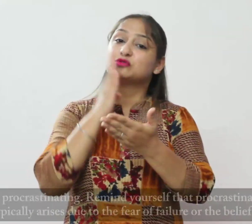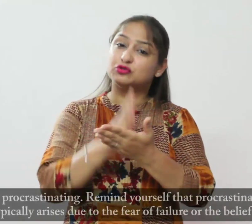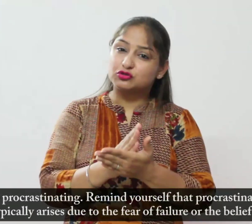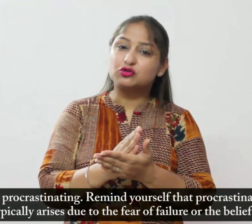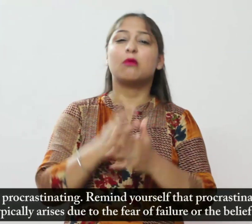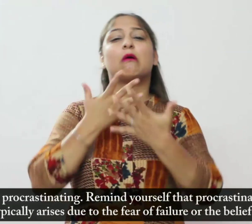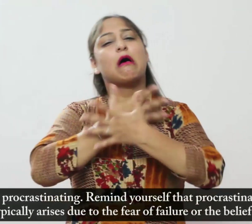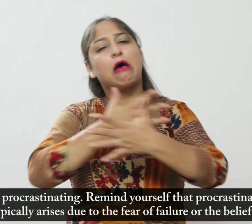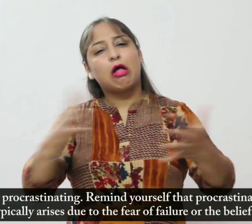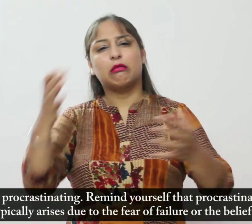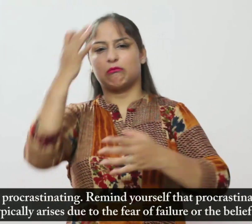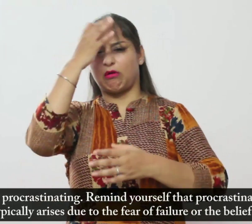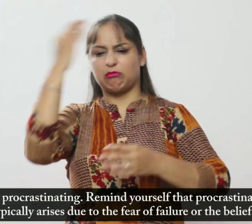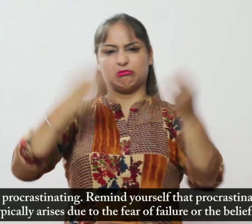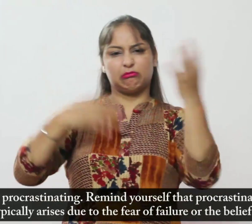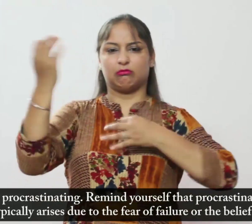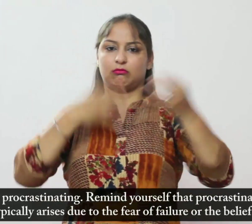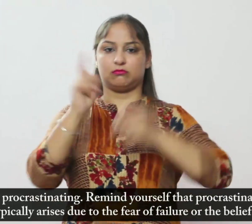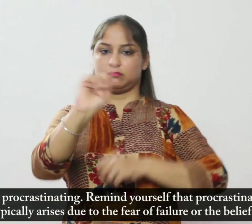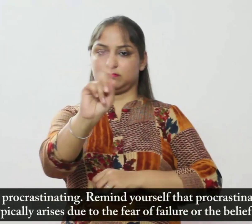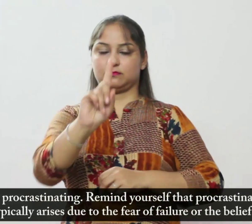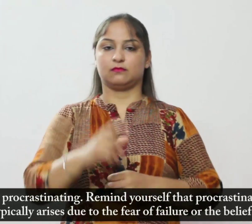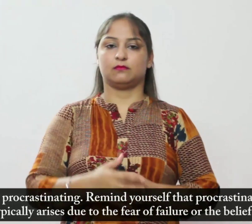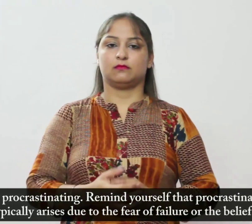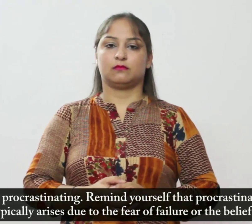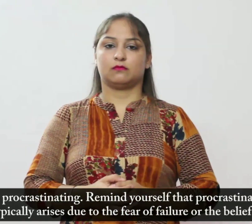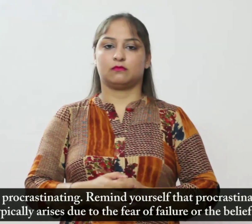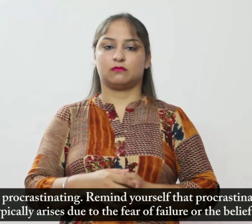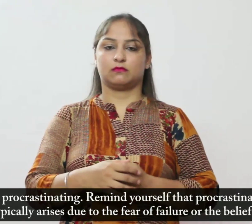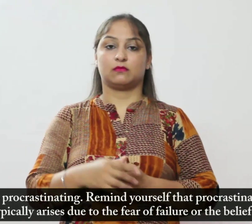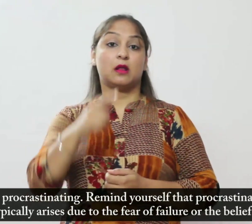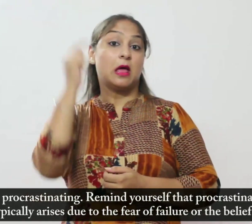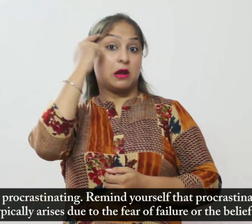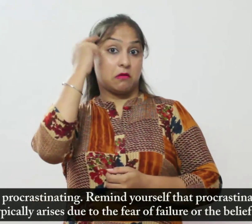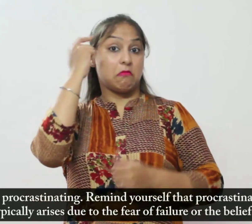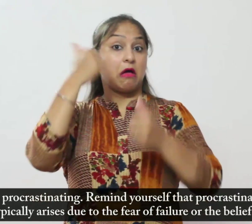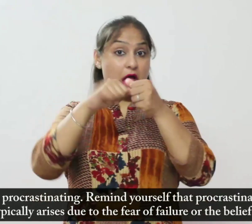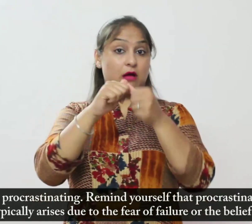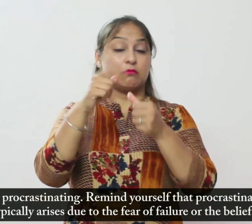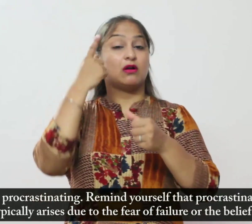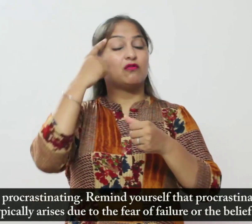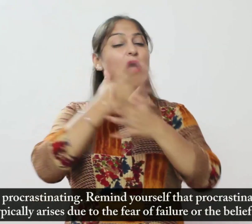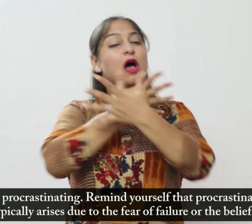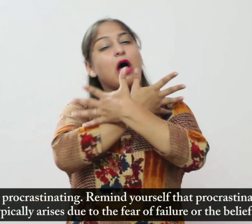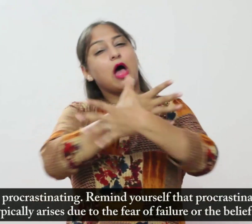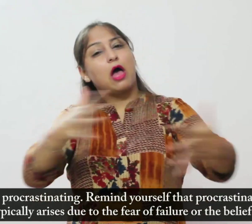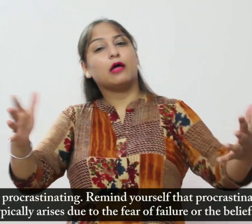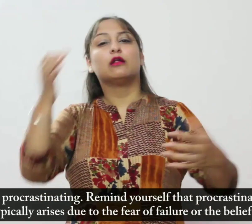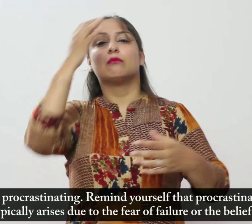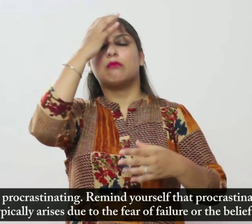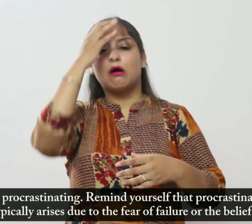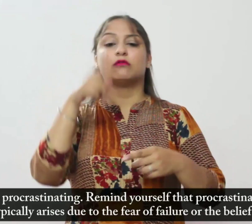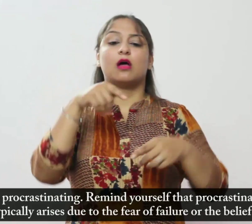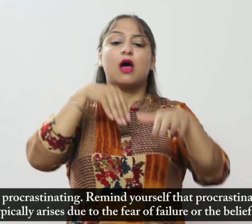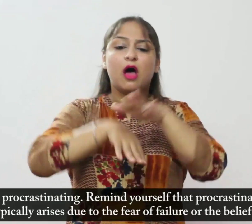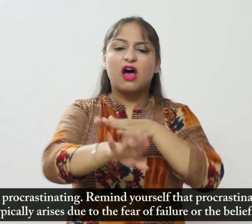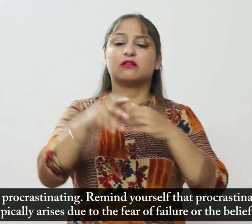टालना बंद करो अपने आपको याद दिलाएं कि असफलता या विश्वास के डेर के कारण